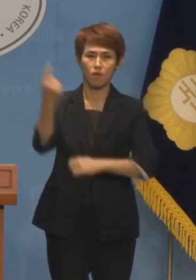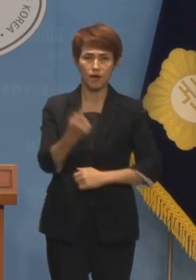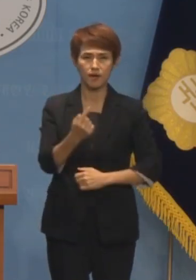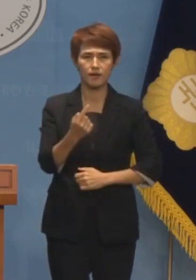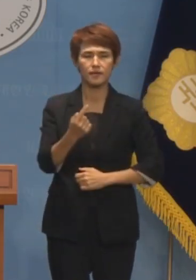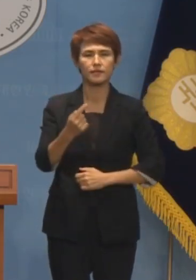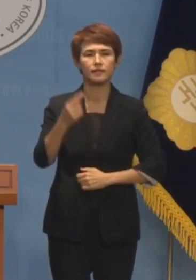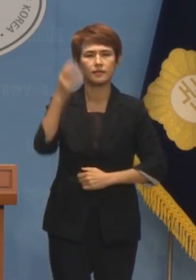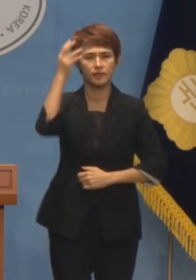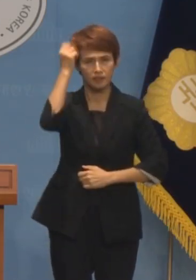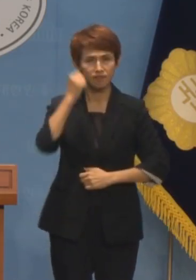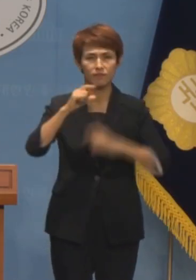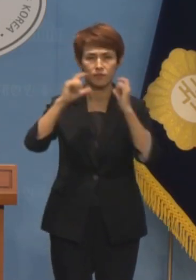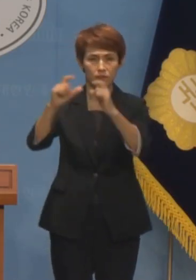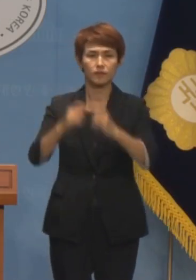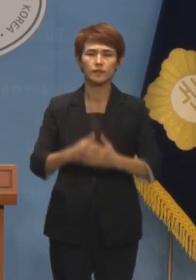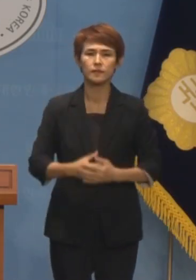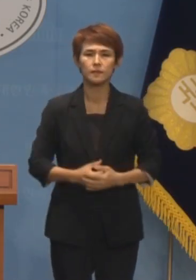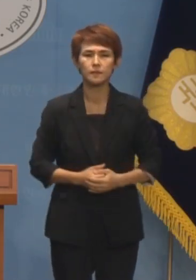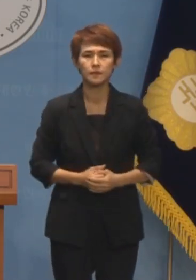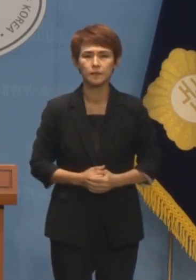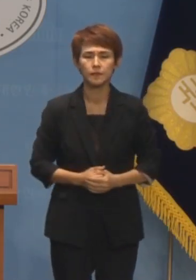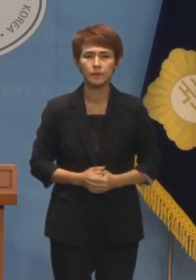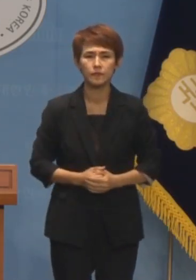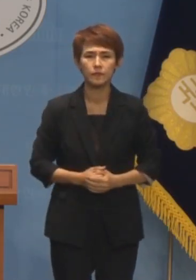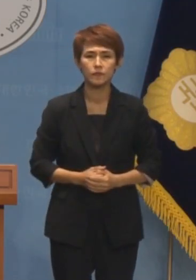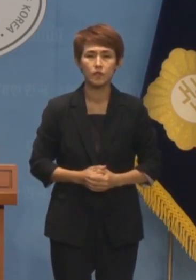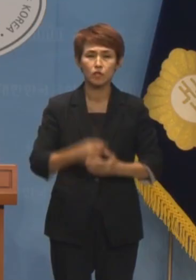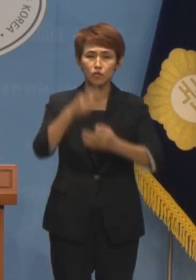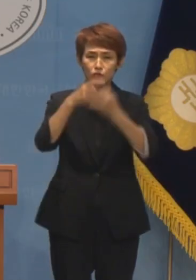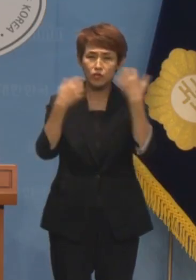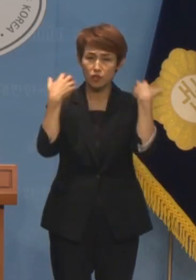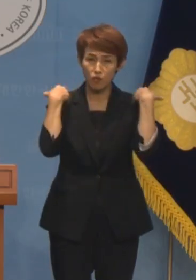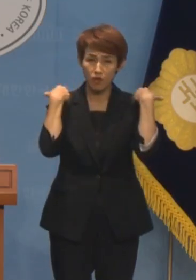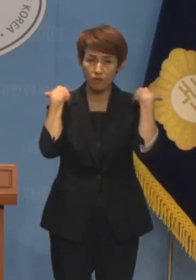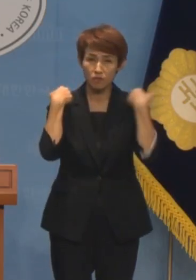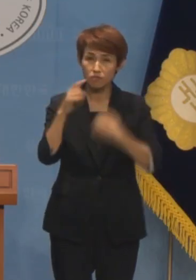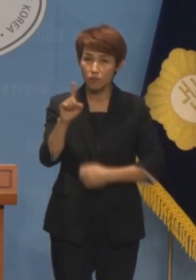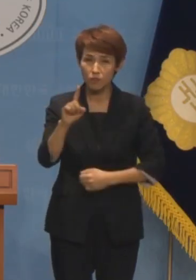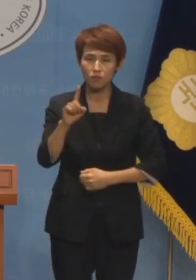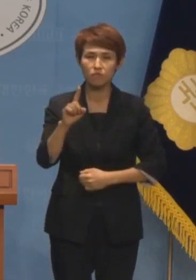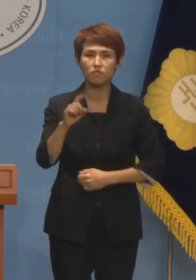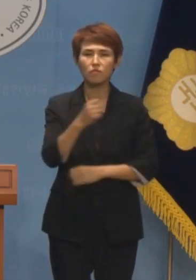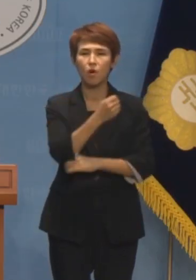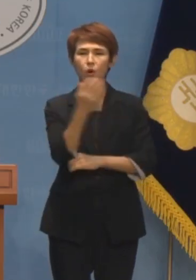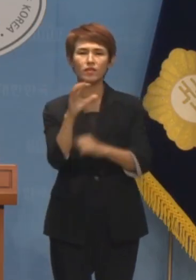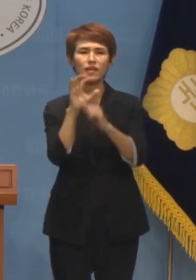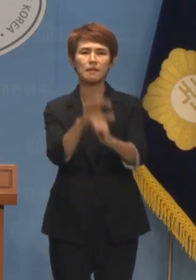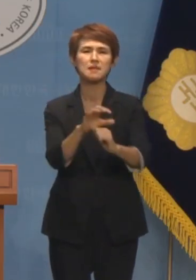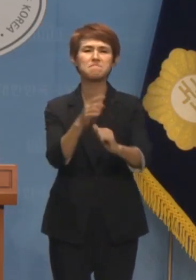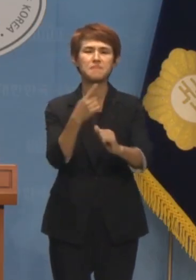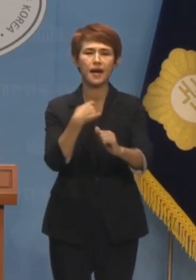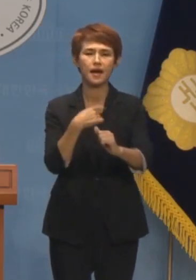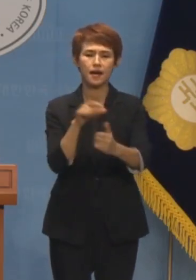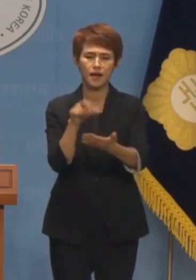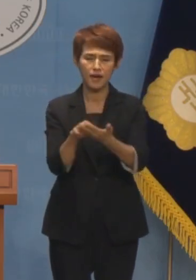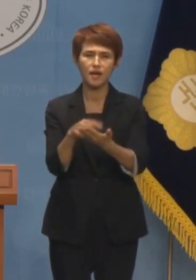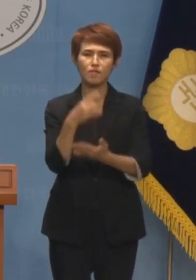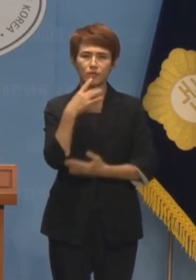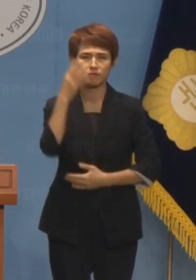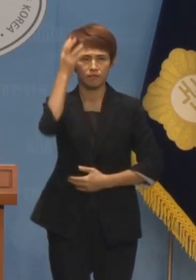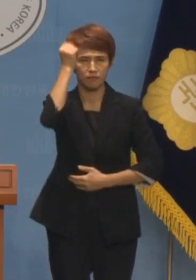강력하게 경고합니다. 결국 윤 정권에 남게 될 것은 언론 탄압이라는 오명뿐임을